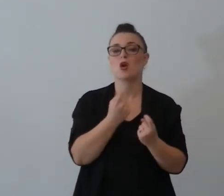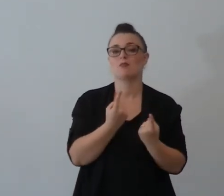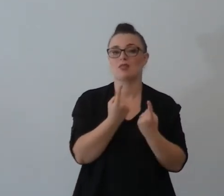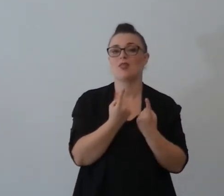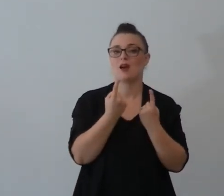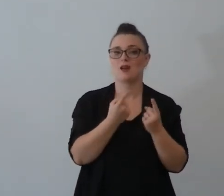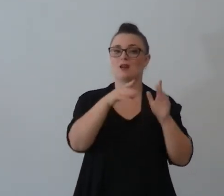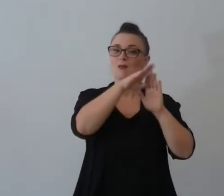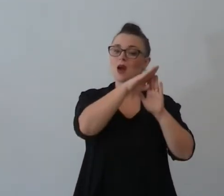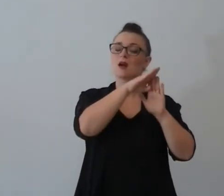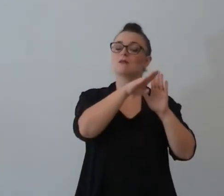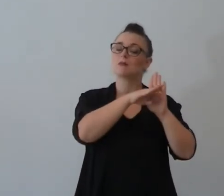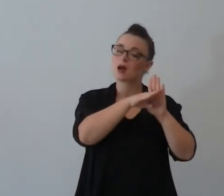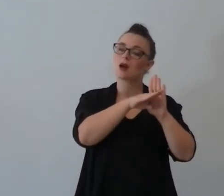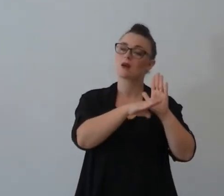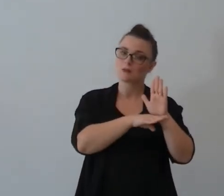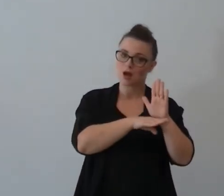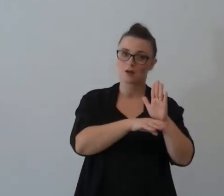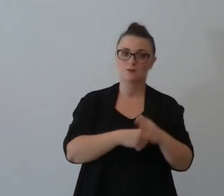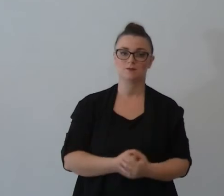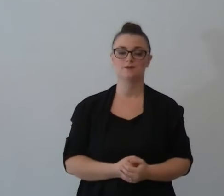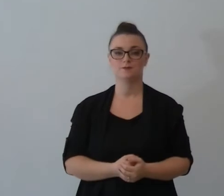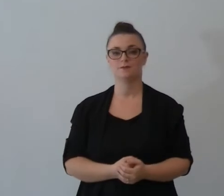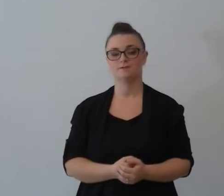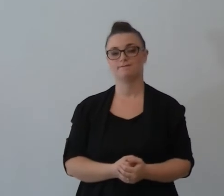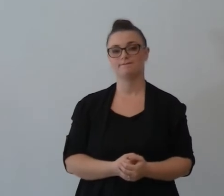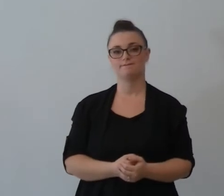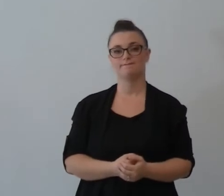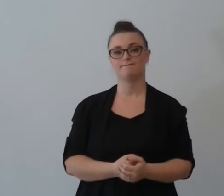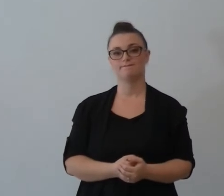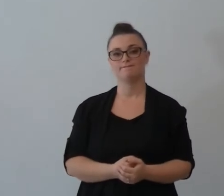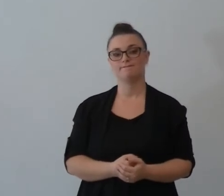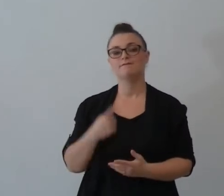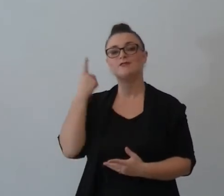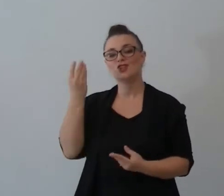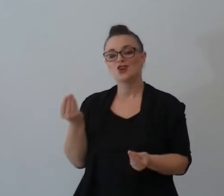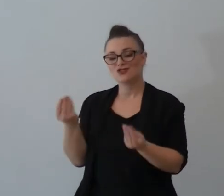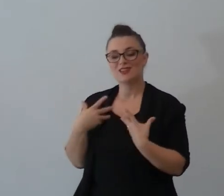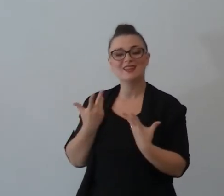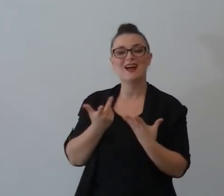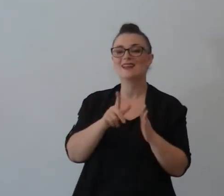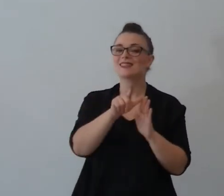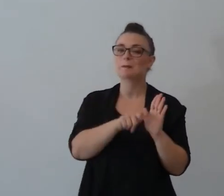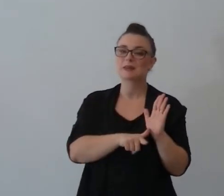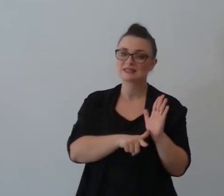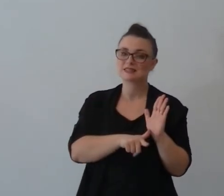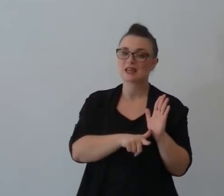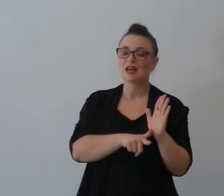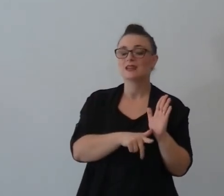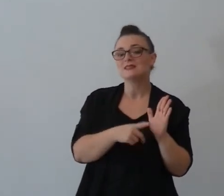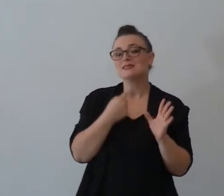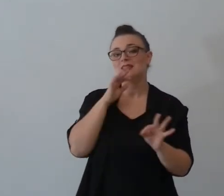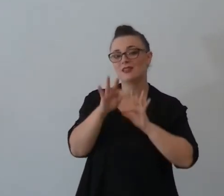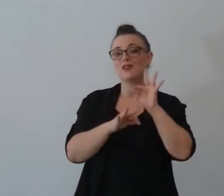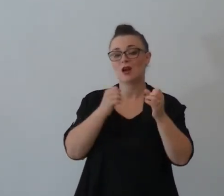con cui c'è la benedizione sono quelli i tempi che Dio ama sono quelli i tempi che Dio vuole